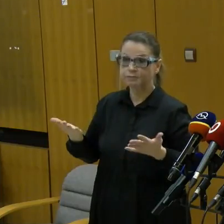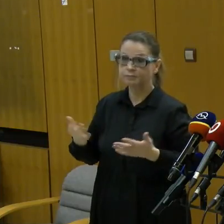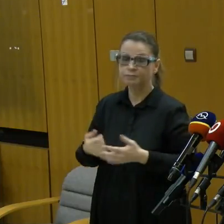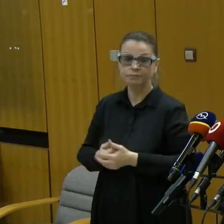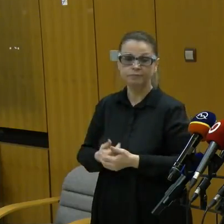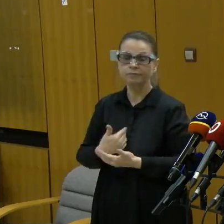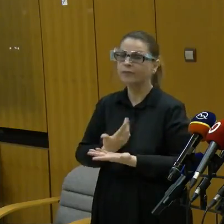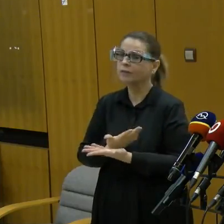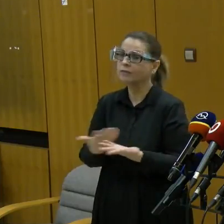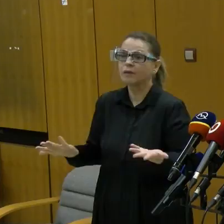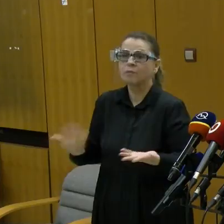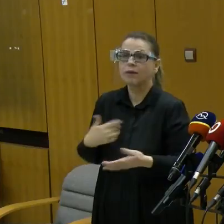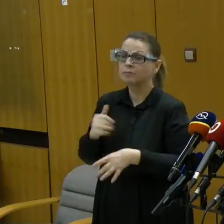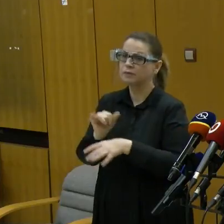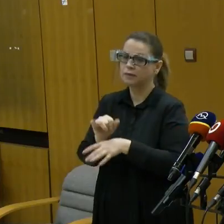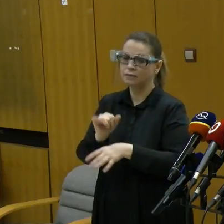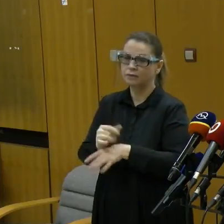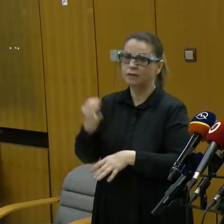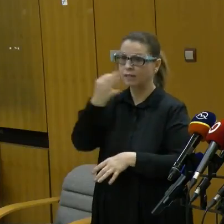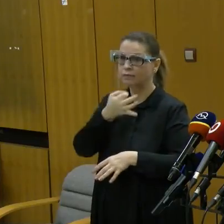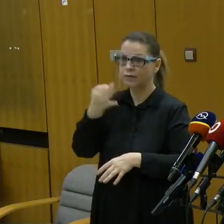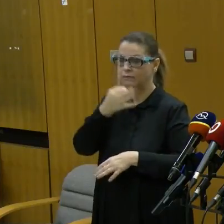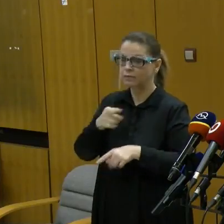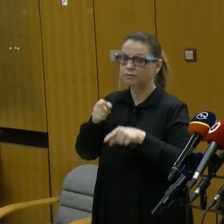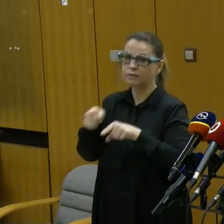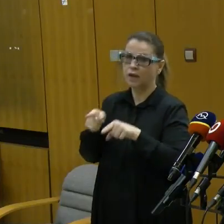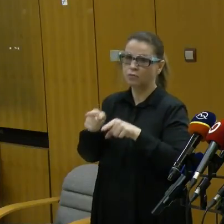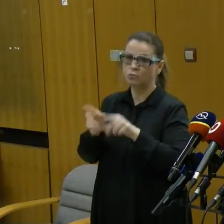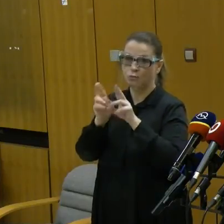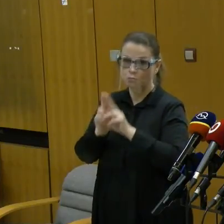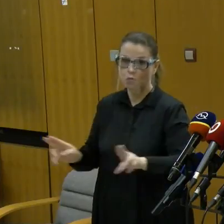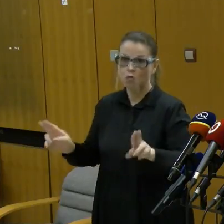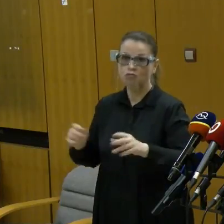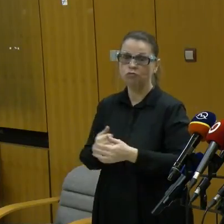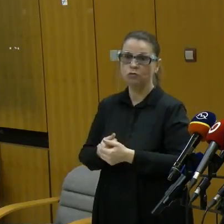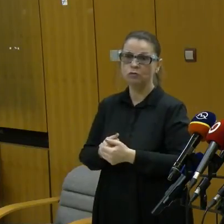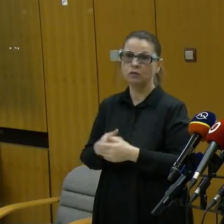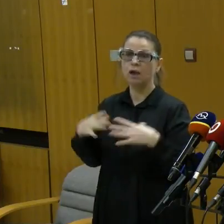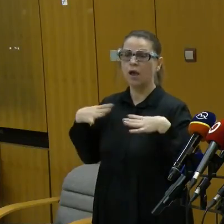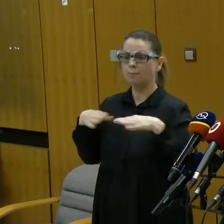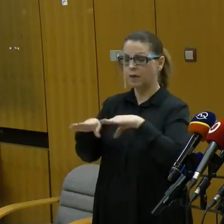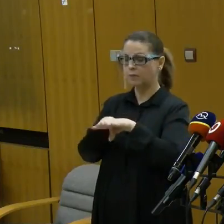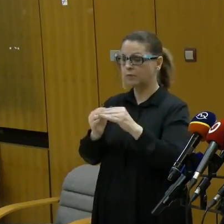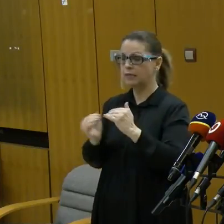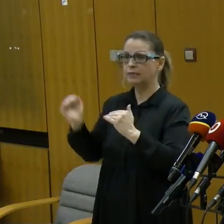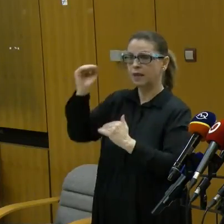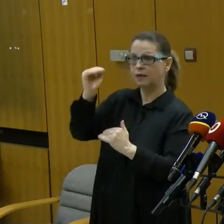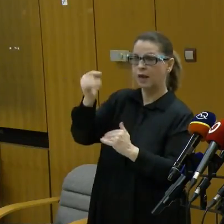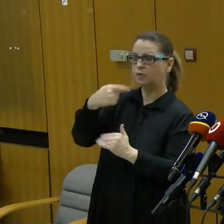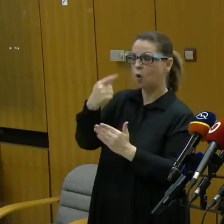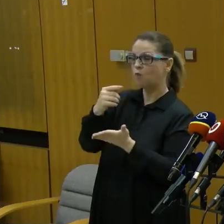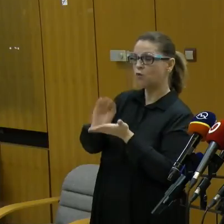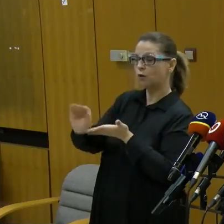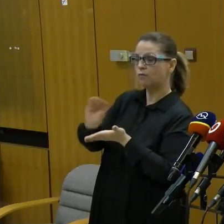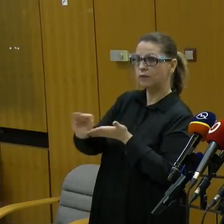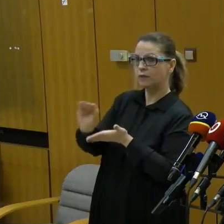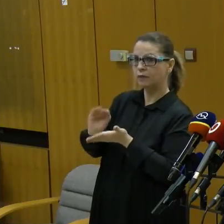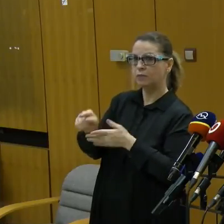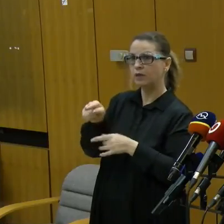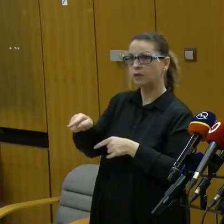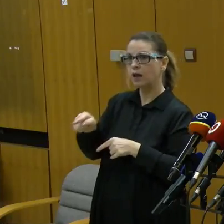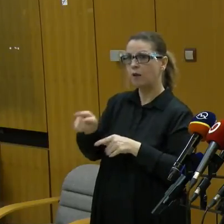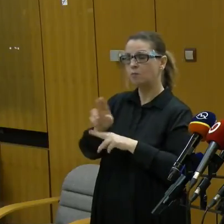Nemáme testy zatiaľ na takéto alternatívy. A pán minister nám hovorul práve pri tých výnimkách, takže či tam